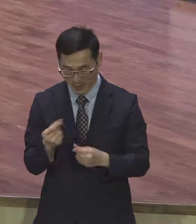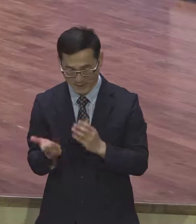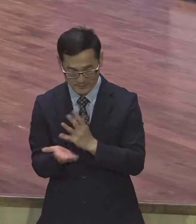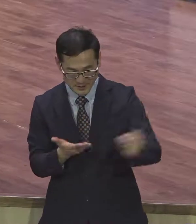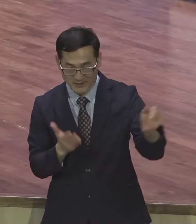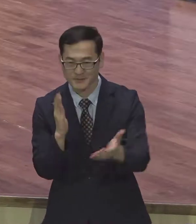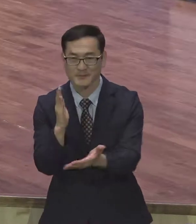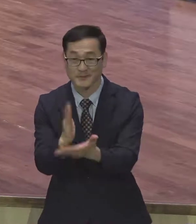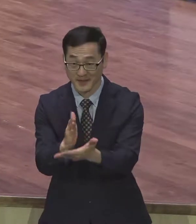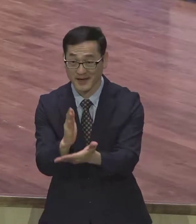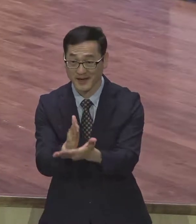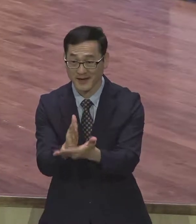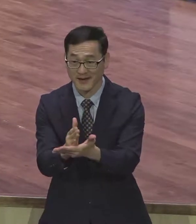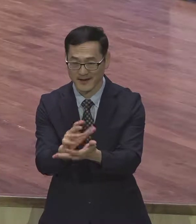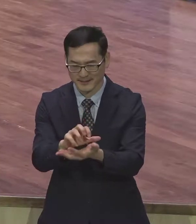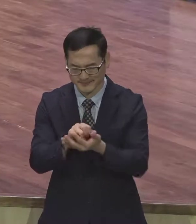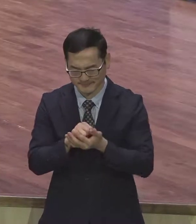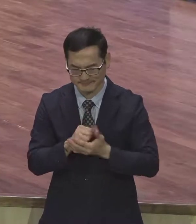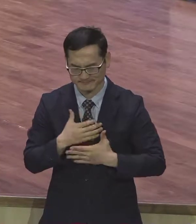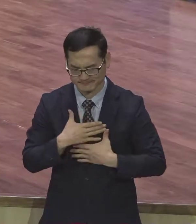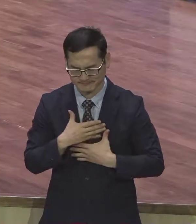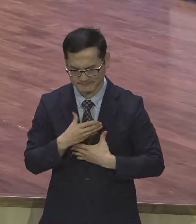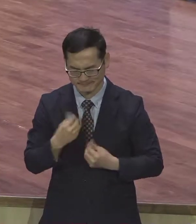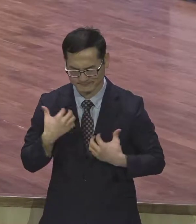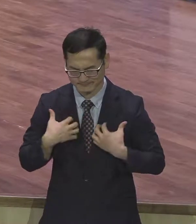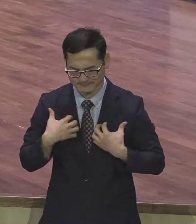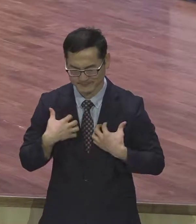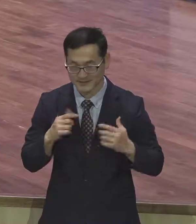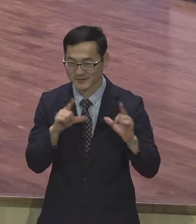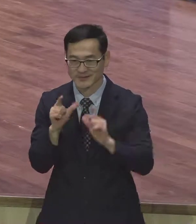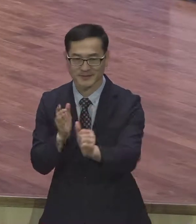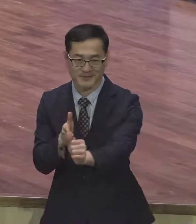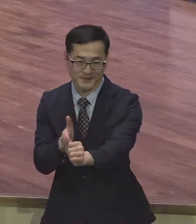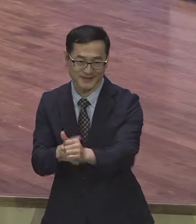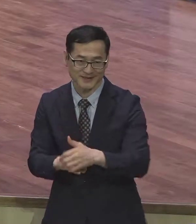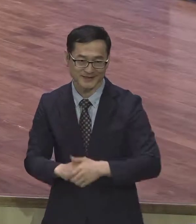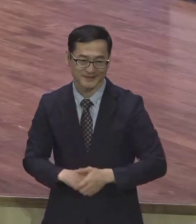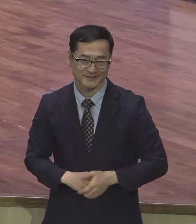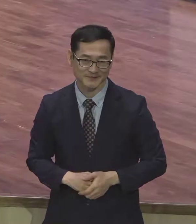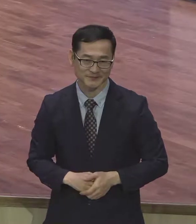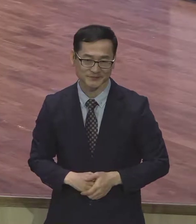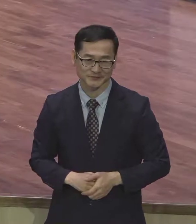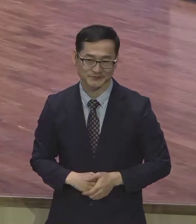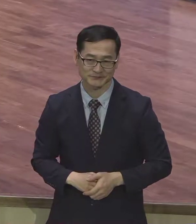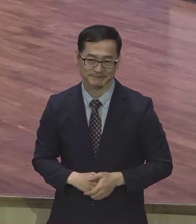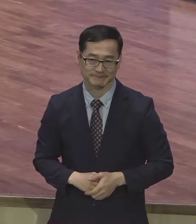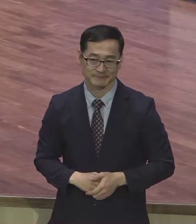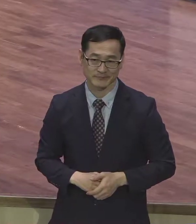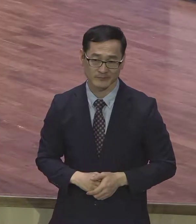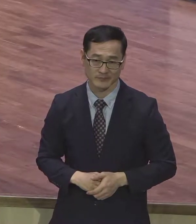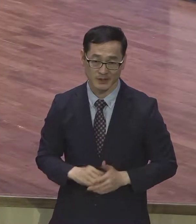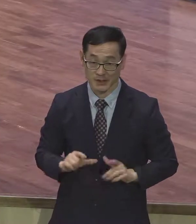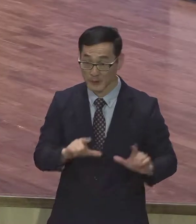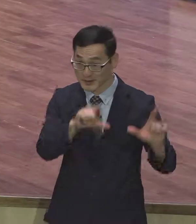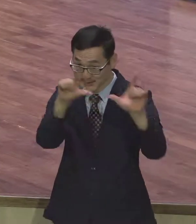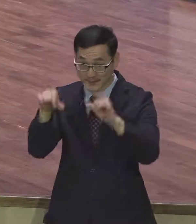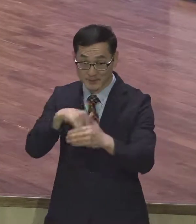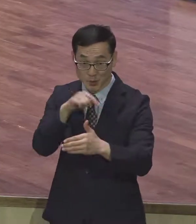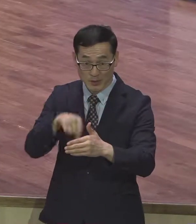바랍니다. 여러분 삶 속에 무엇을 넘쳐야 되느냐 평강이에요 평강 내 영혼